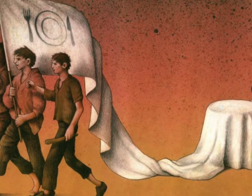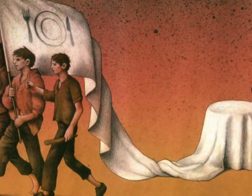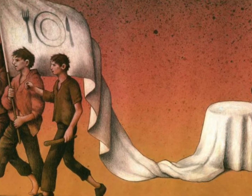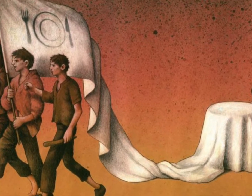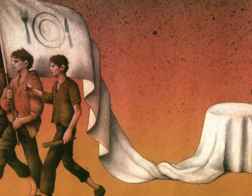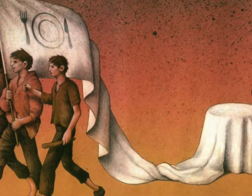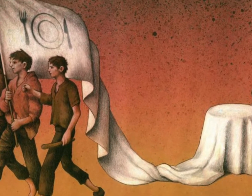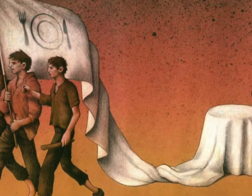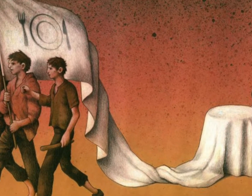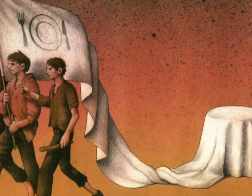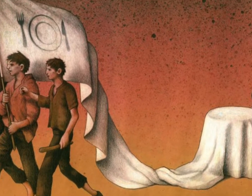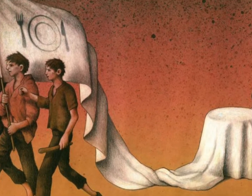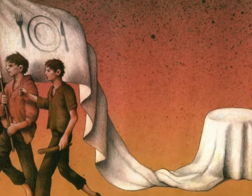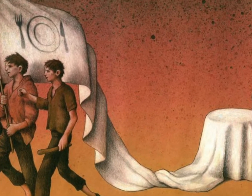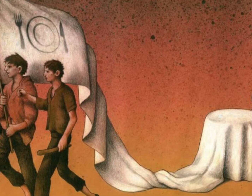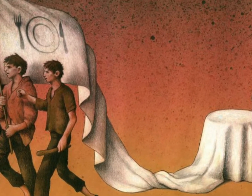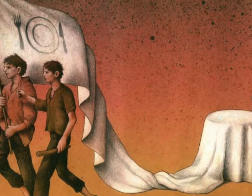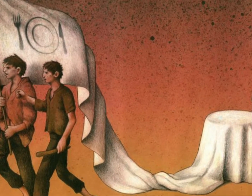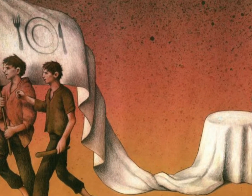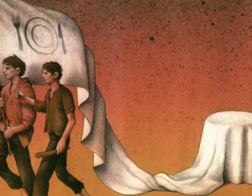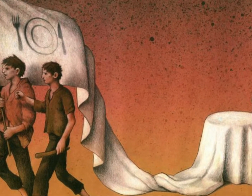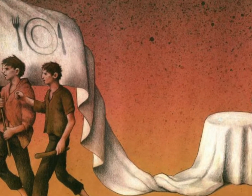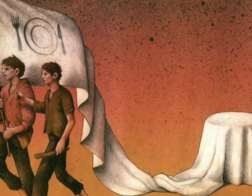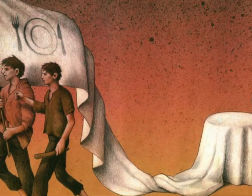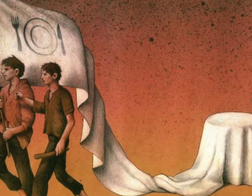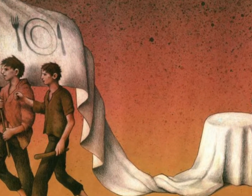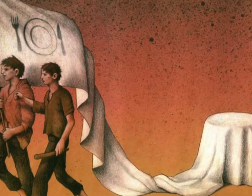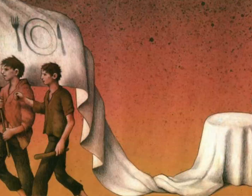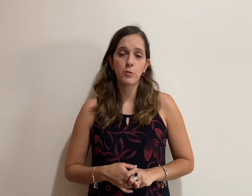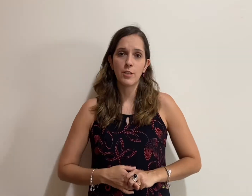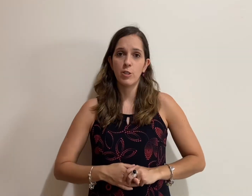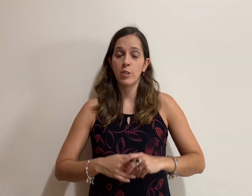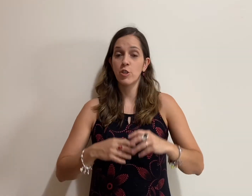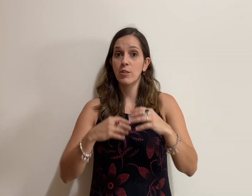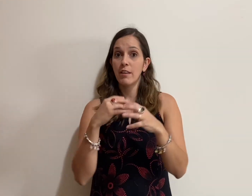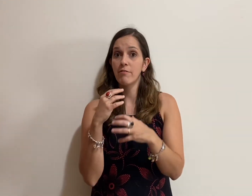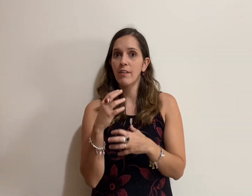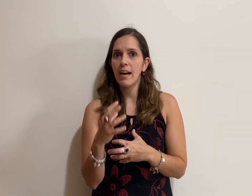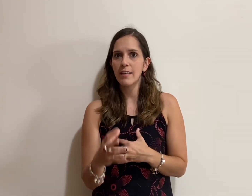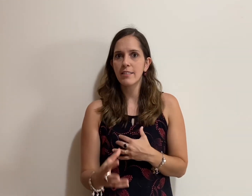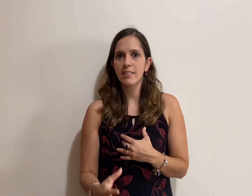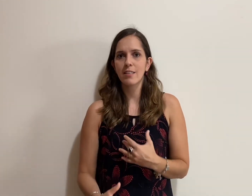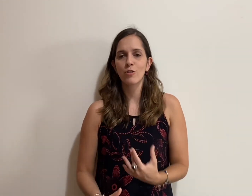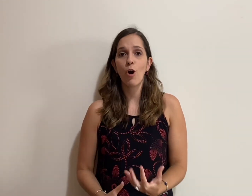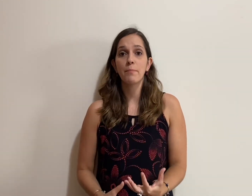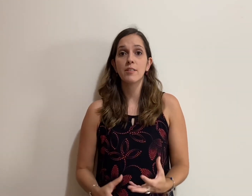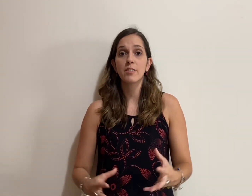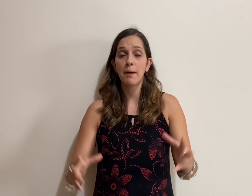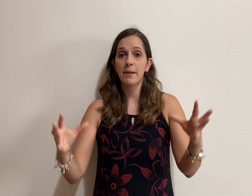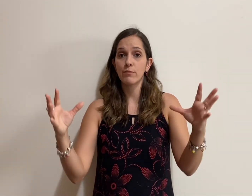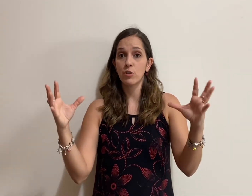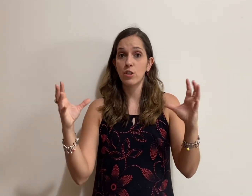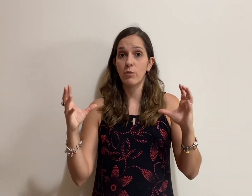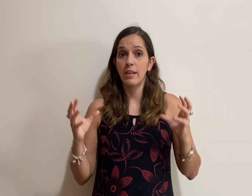mesa da sua figura mais rica, certo? Ou seja, a gente tem várias dessas obras que é para você olhar,